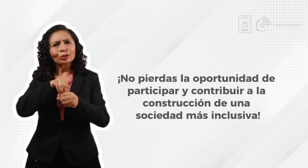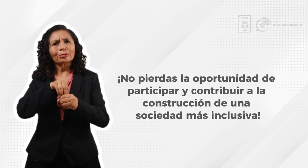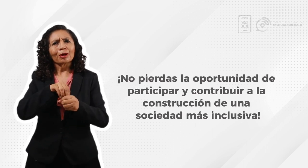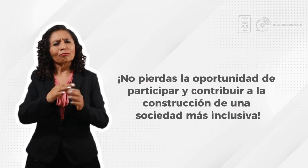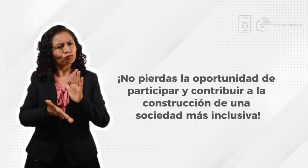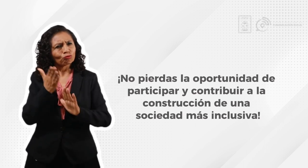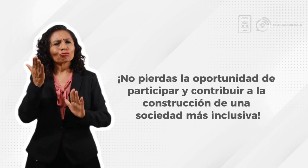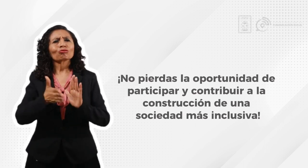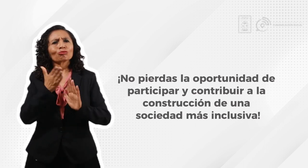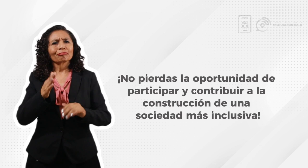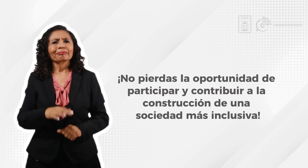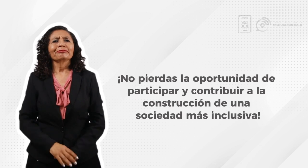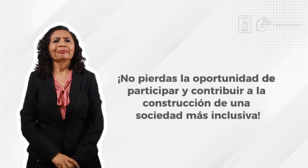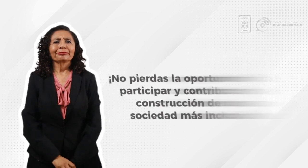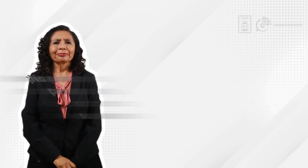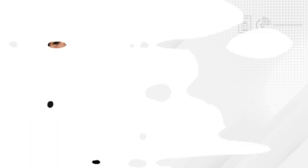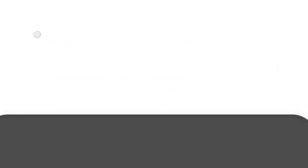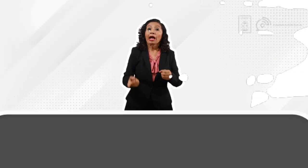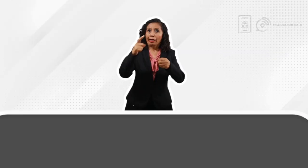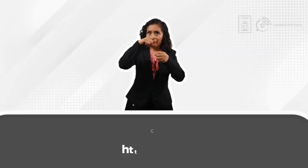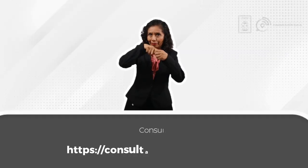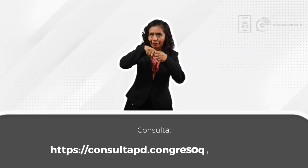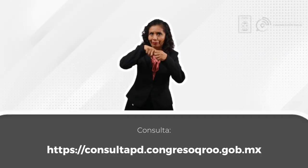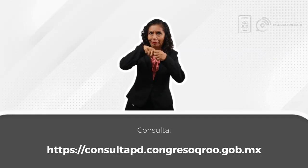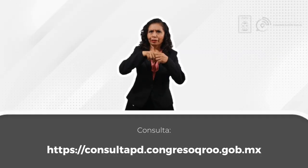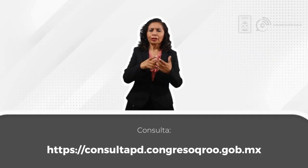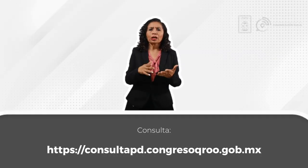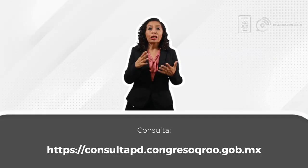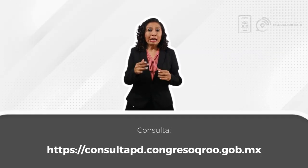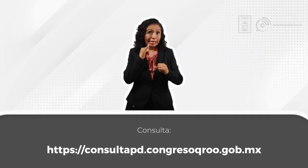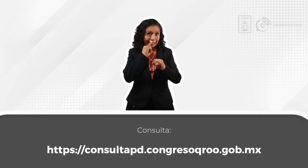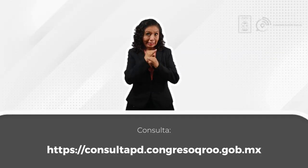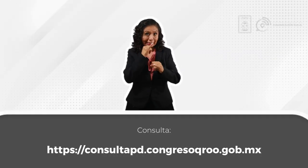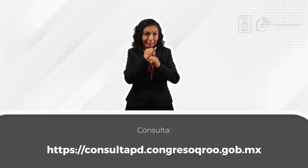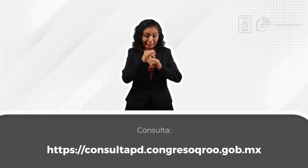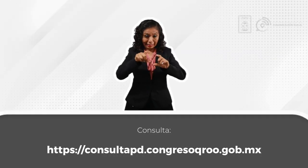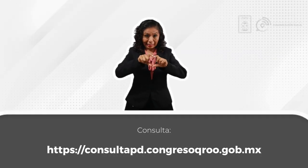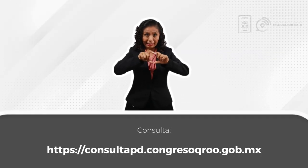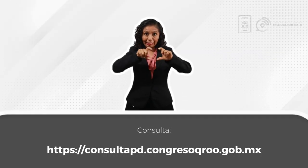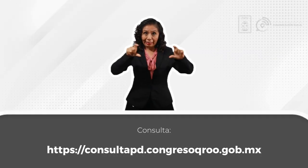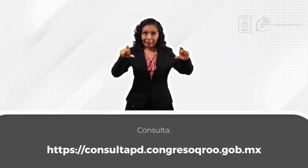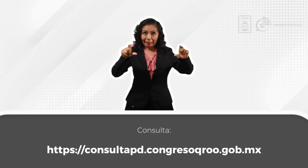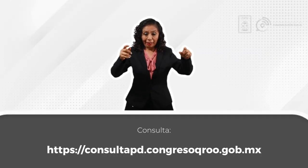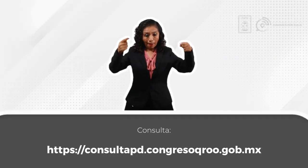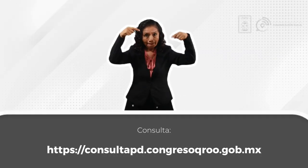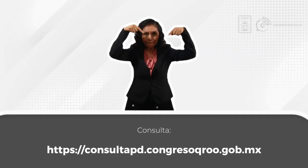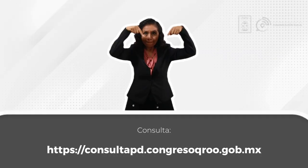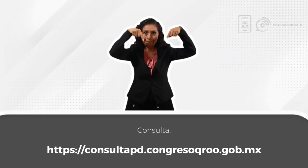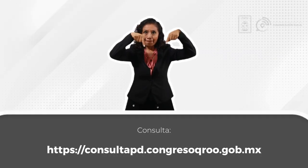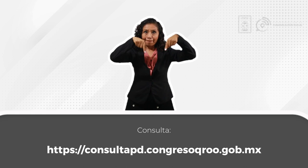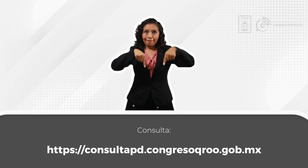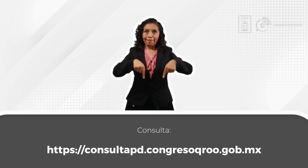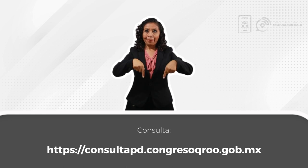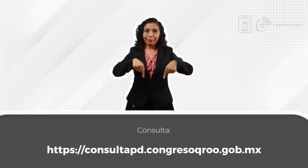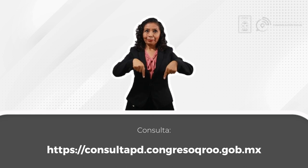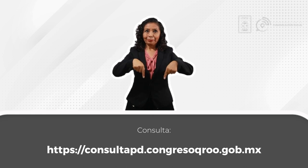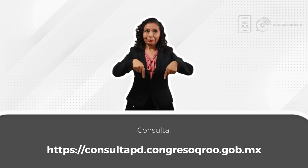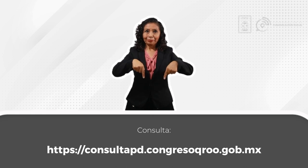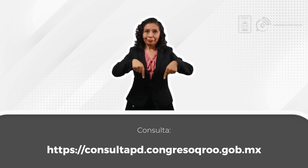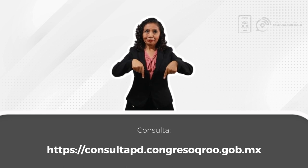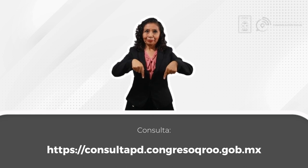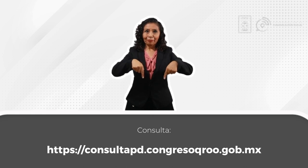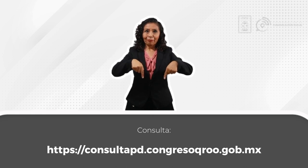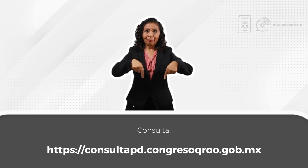construcción de una sociedad más inclusiva. Para registrarse, puedes visitar el micrositio oficial en nuestra página